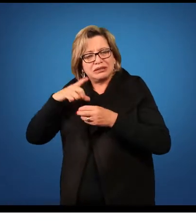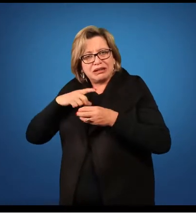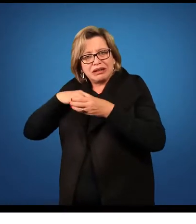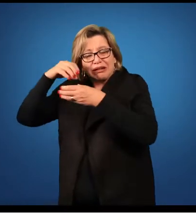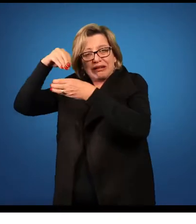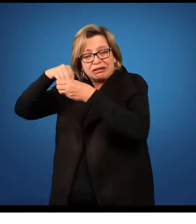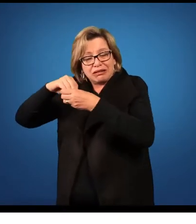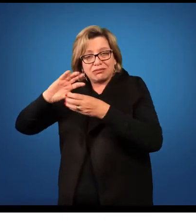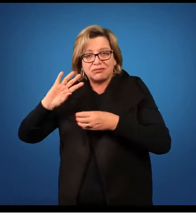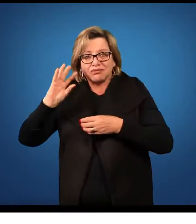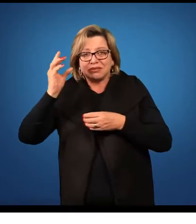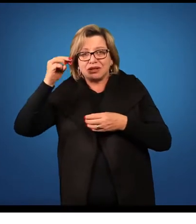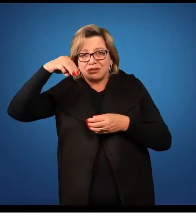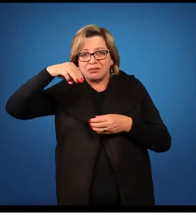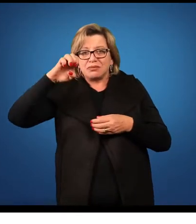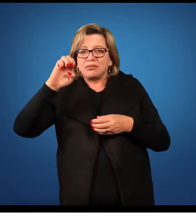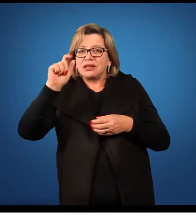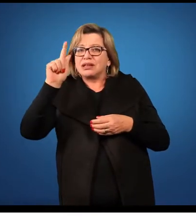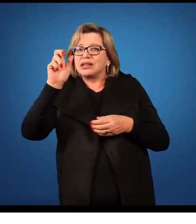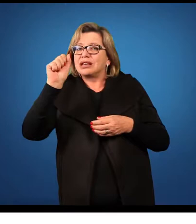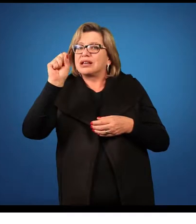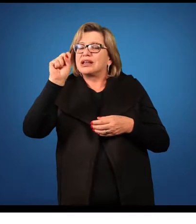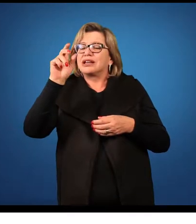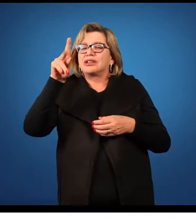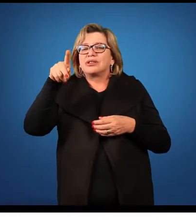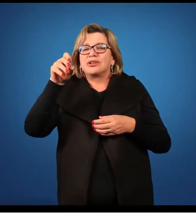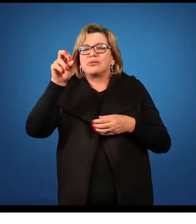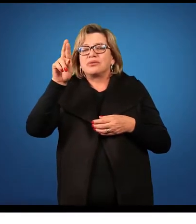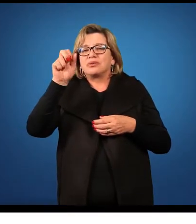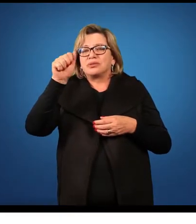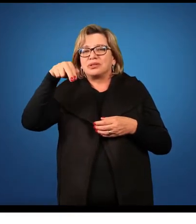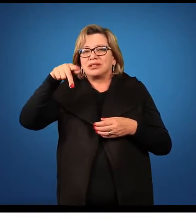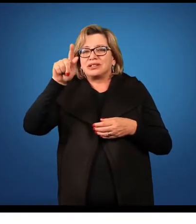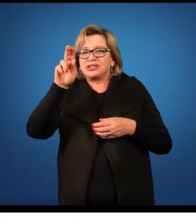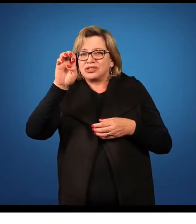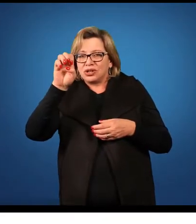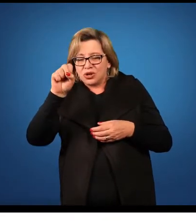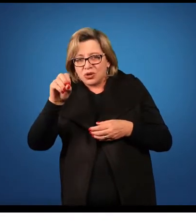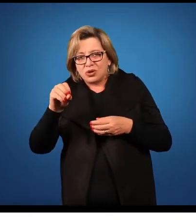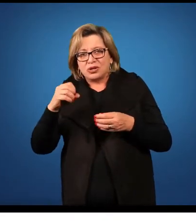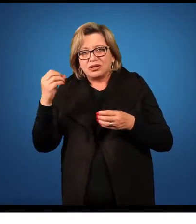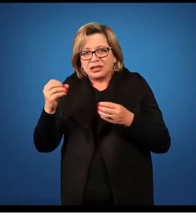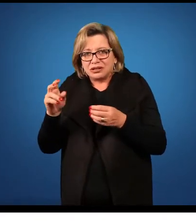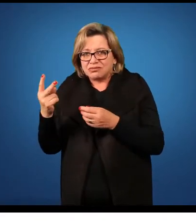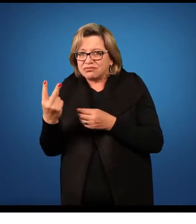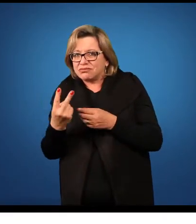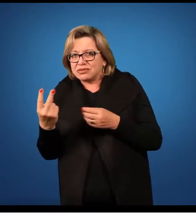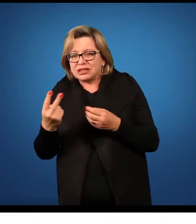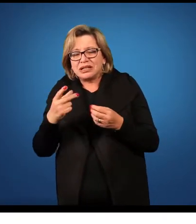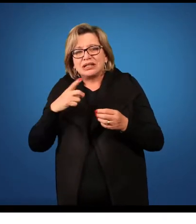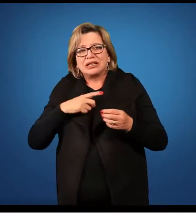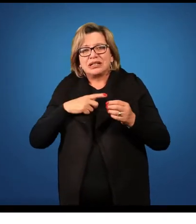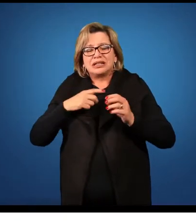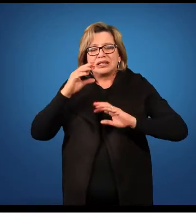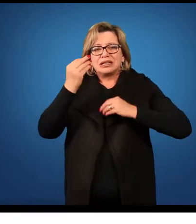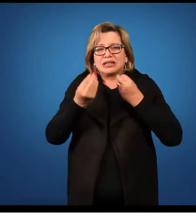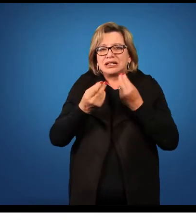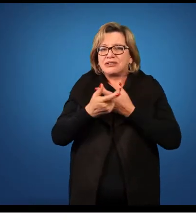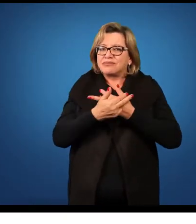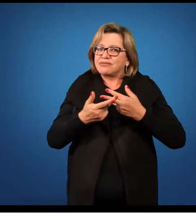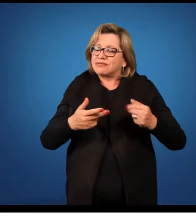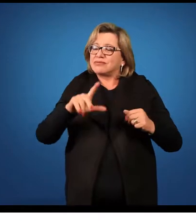megásporângios. Relacionada com essa heterosporia, nós temos gametófitos